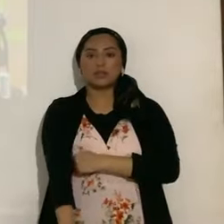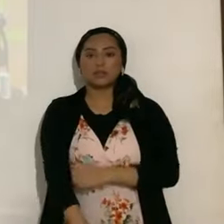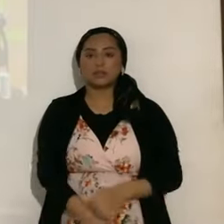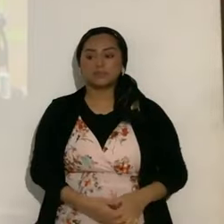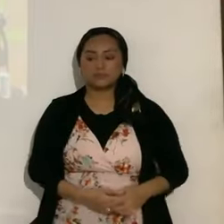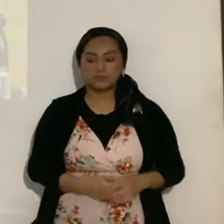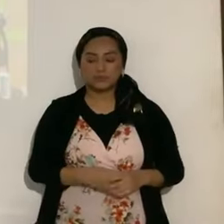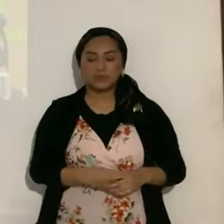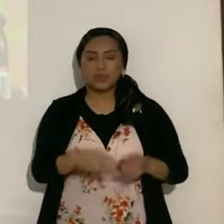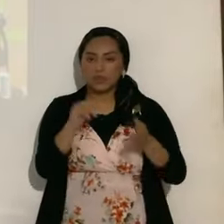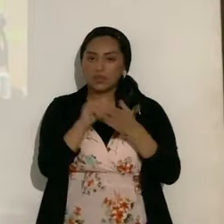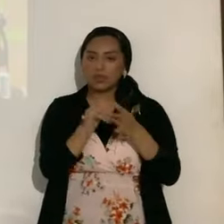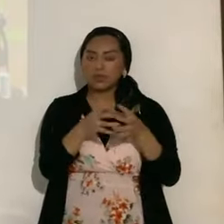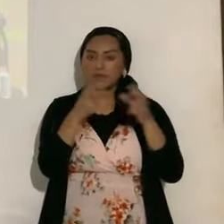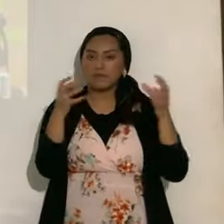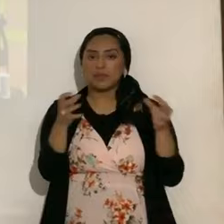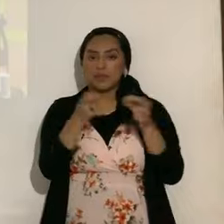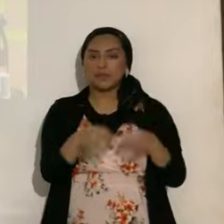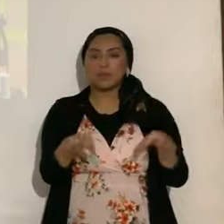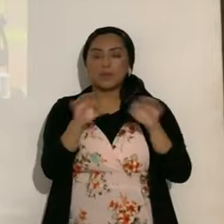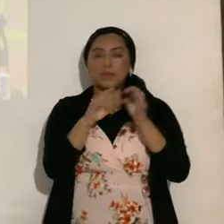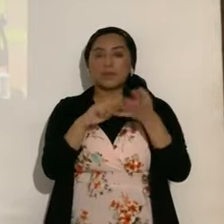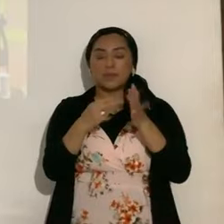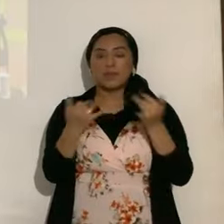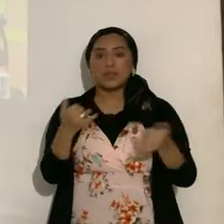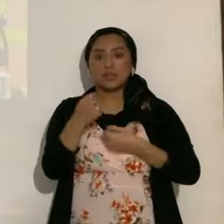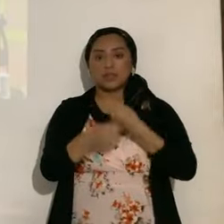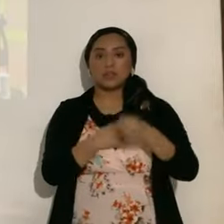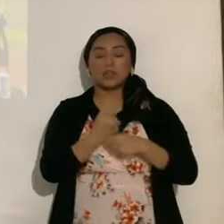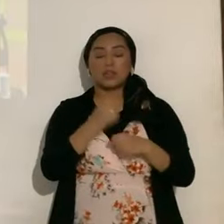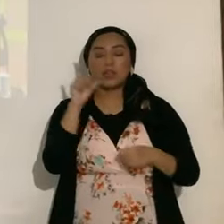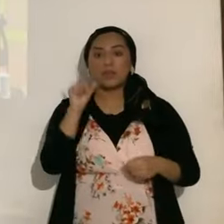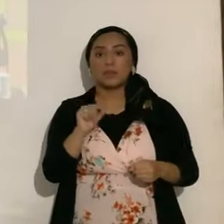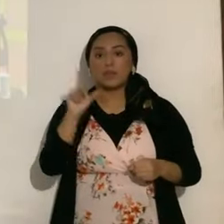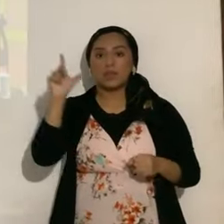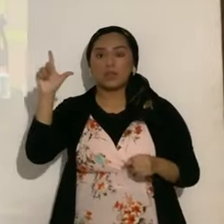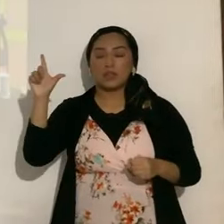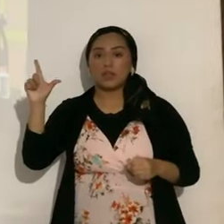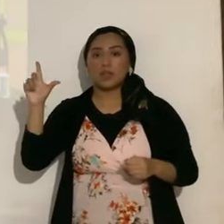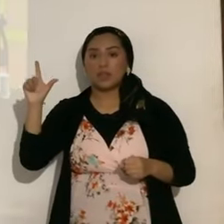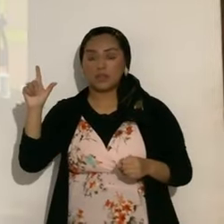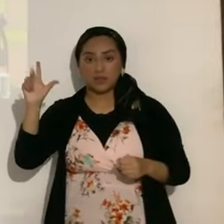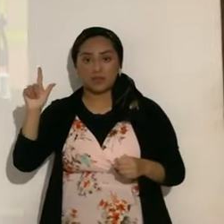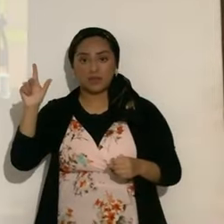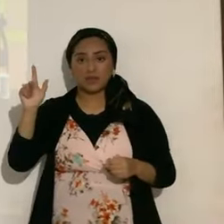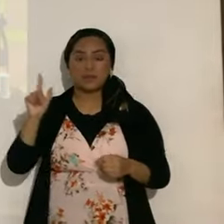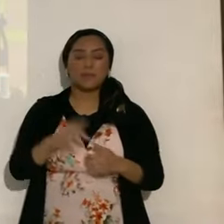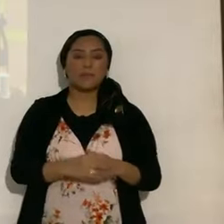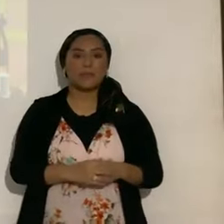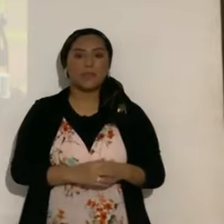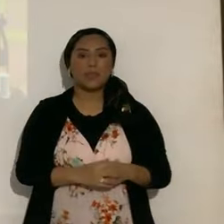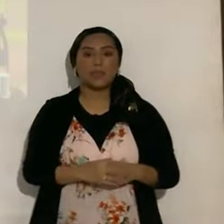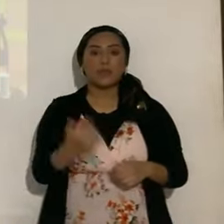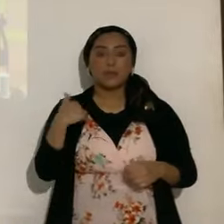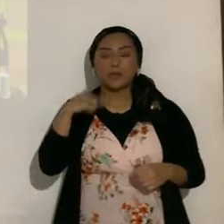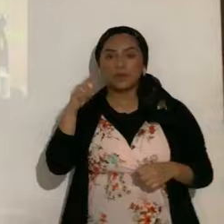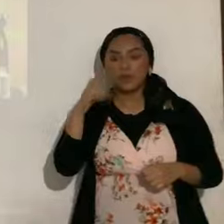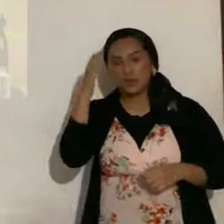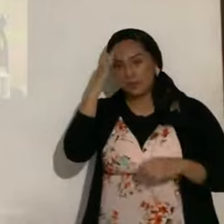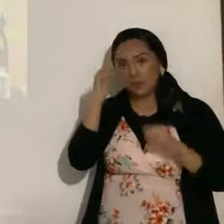en una. Eso es muy importante. Quiere decir que en este año 2023, y repito, no es adivinación, adivinación, simplemente que hay que saber leer las señales que